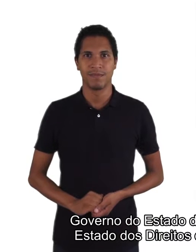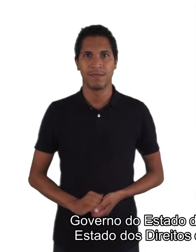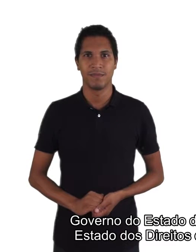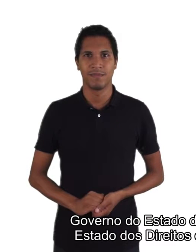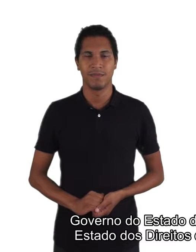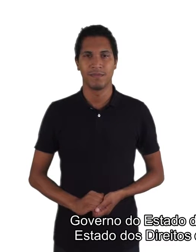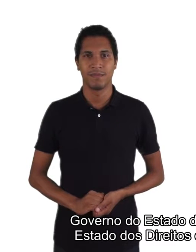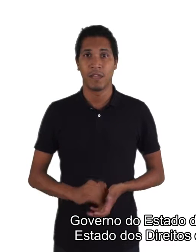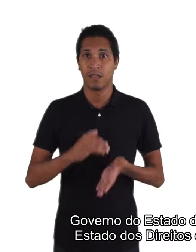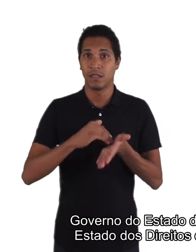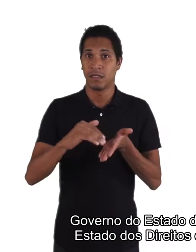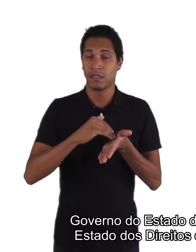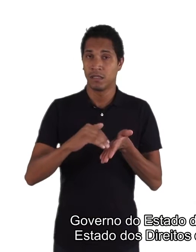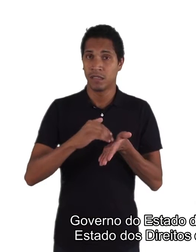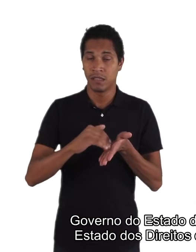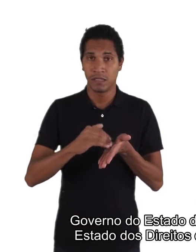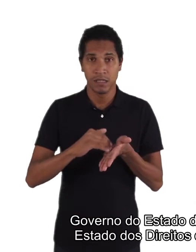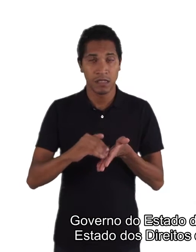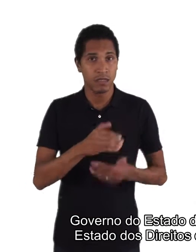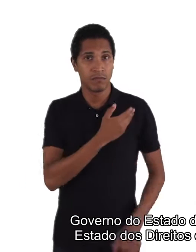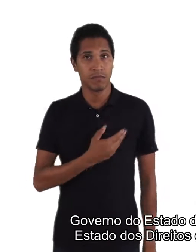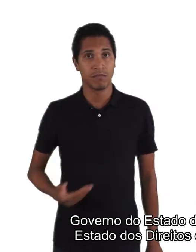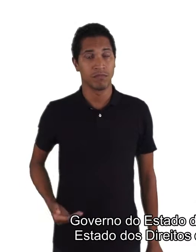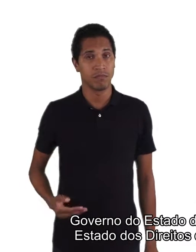Secretaria de Estado dos Direitos da Pessoa com Deficiência